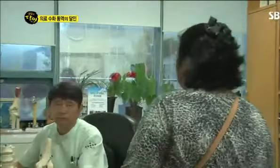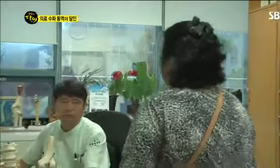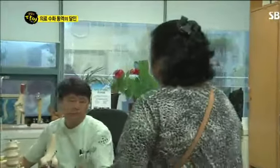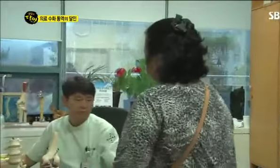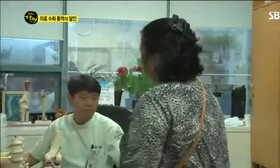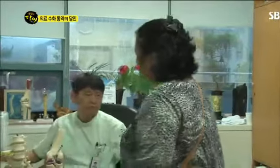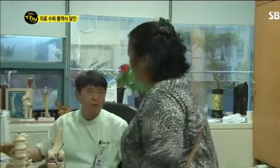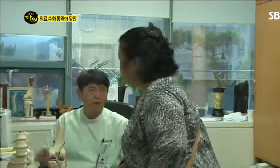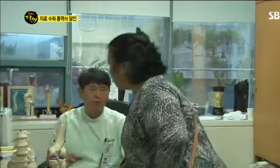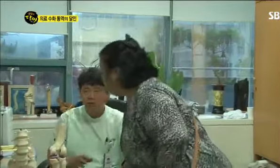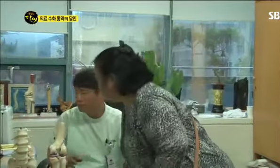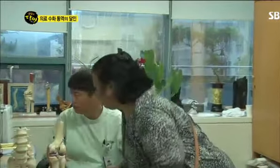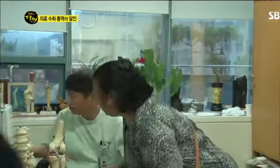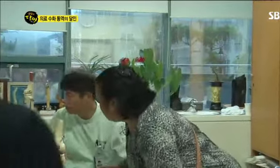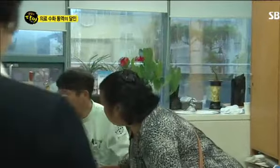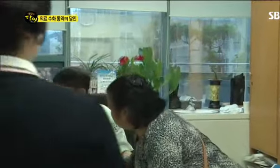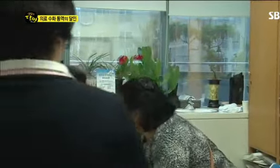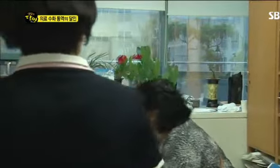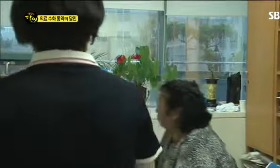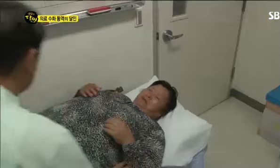관절이 아픈 청각장애인 환자가 내원했습니다.